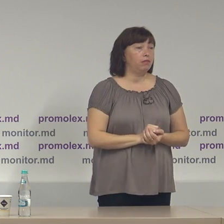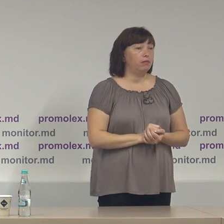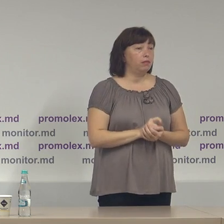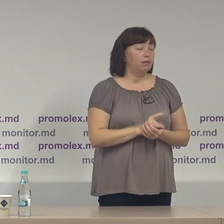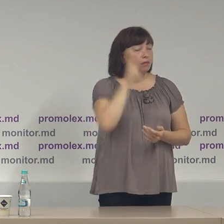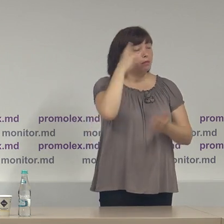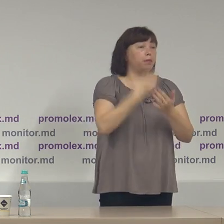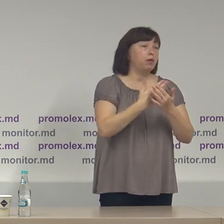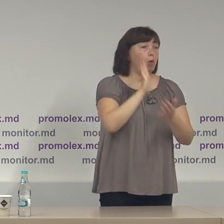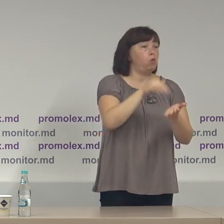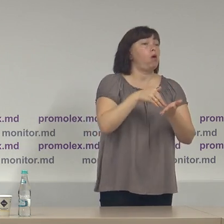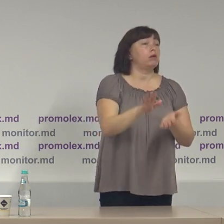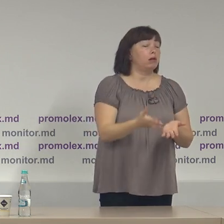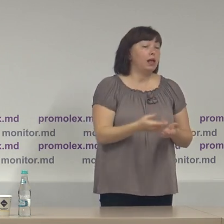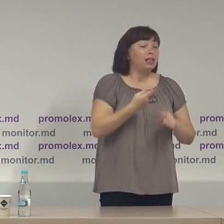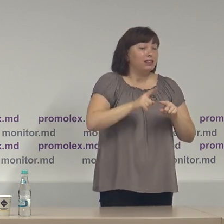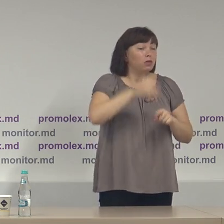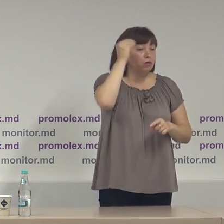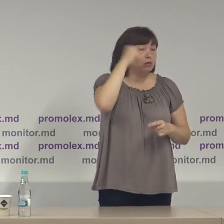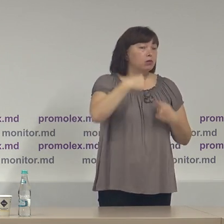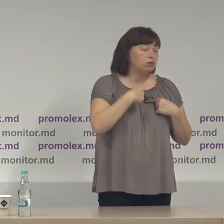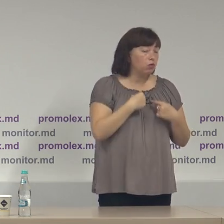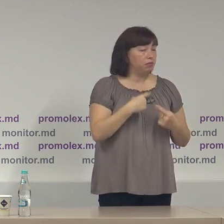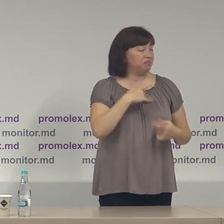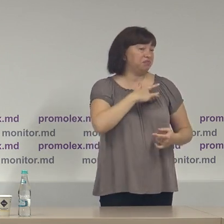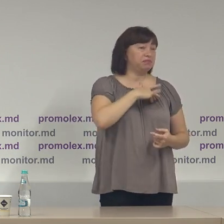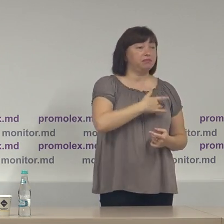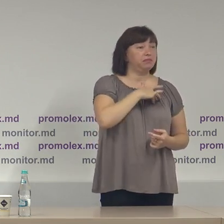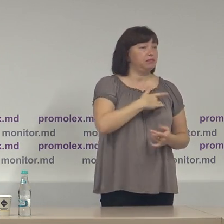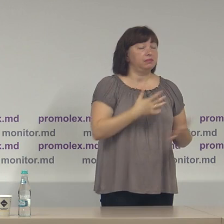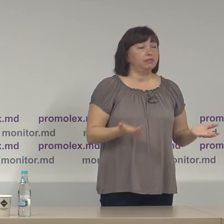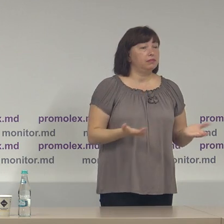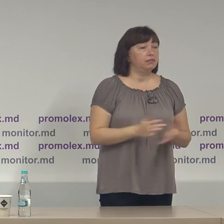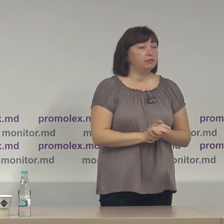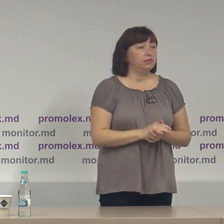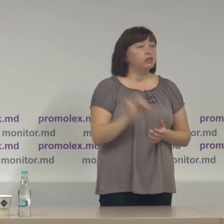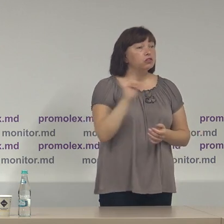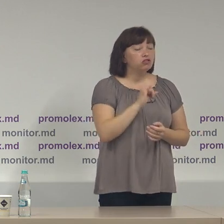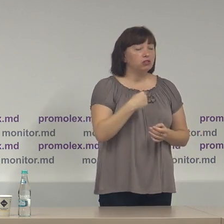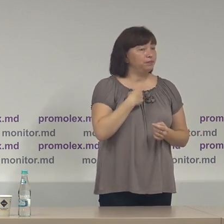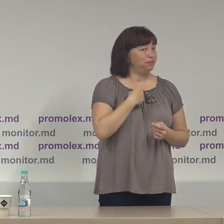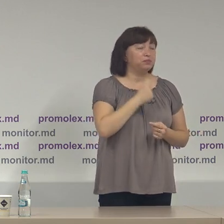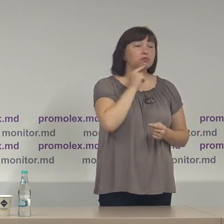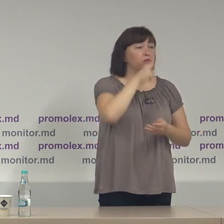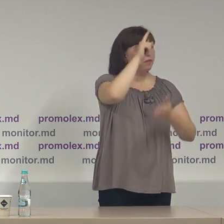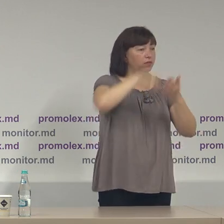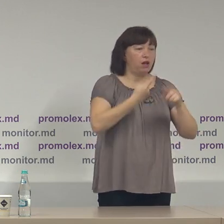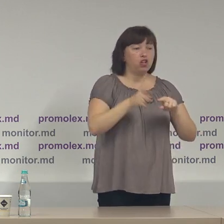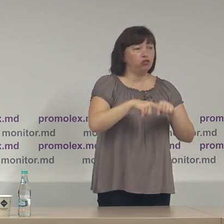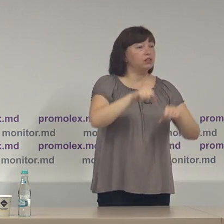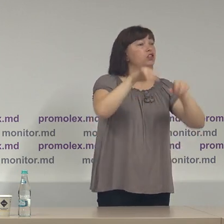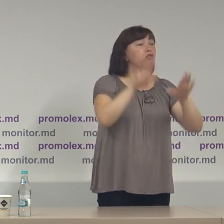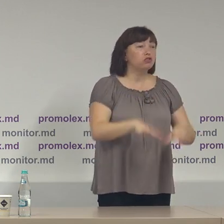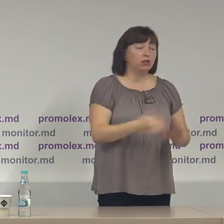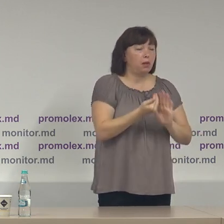Din aceste consideriente noi tratăm cu suspiciune și neîncredere această decizie